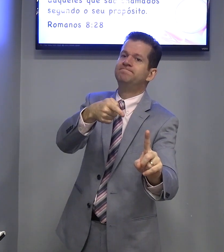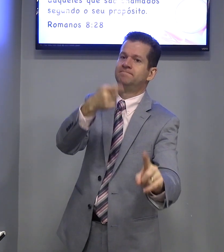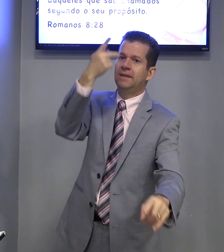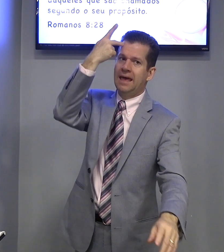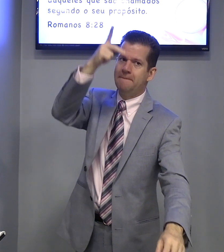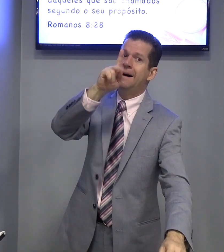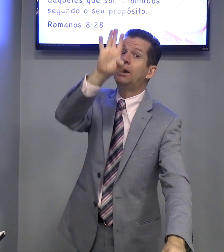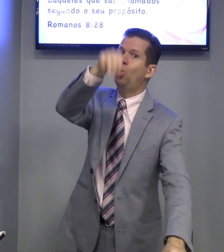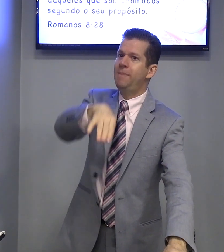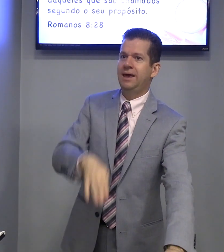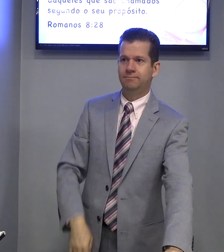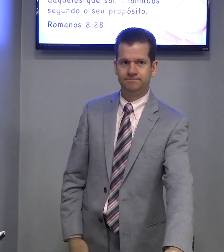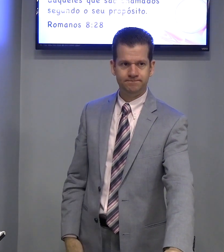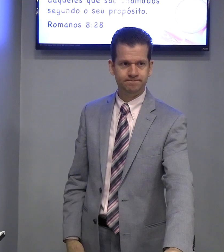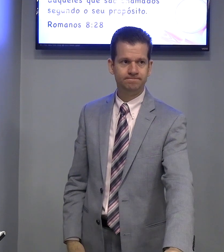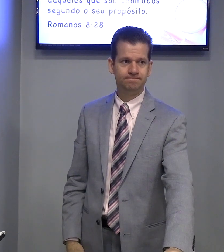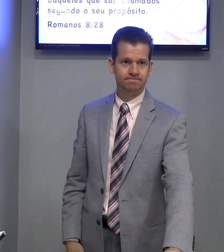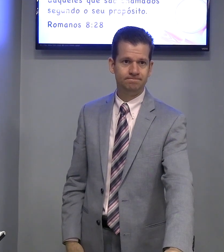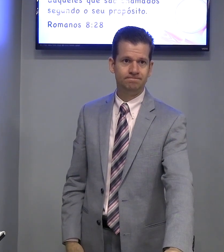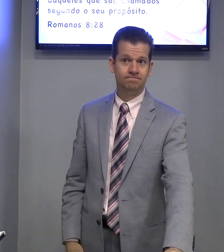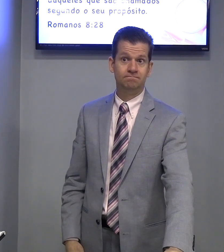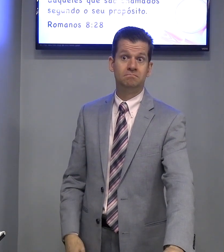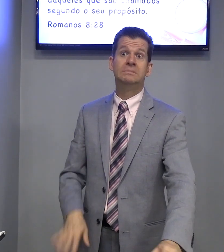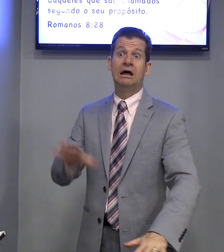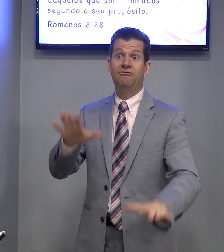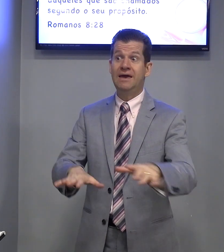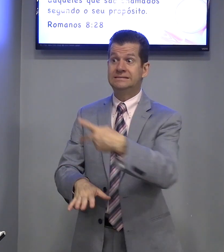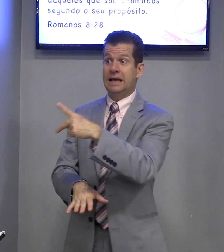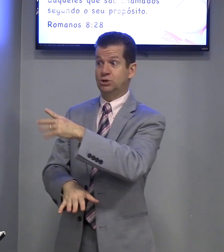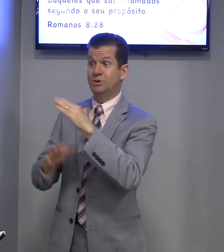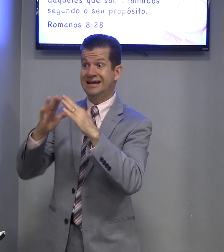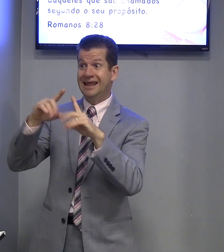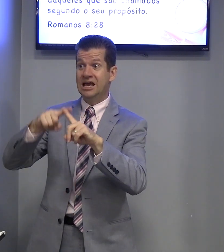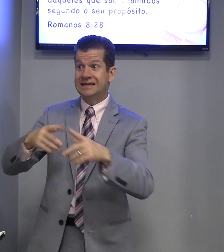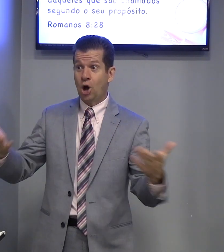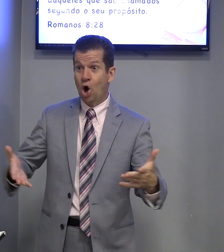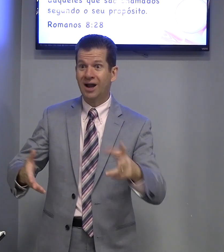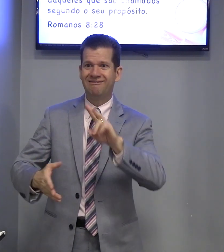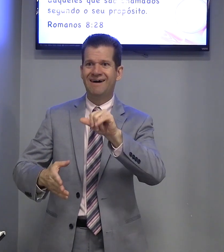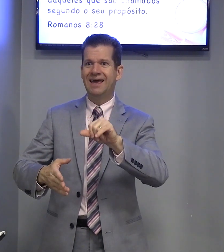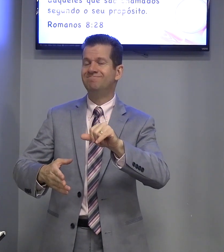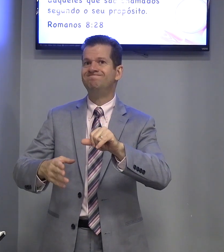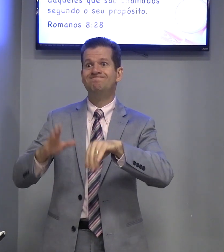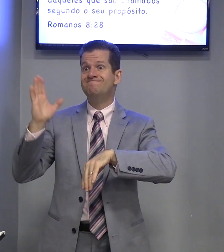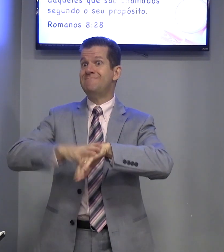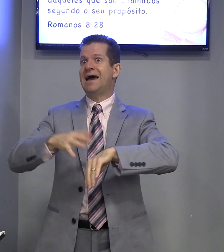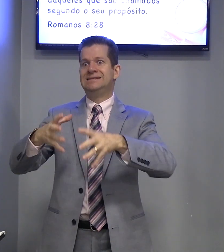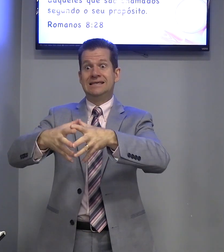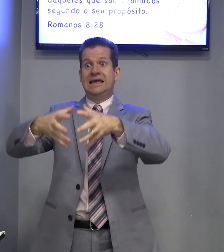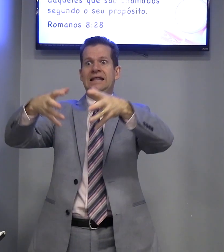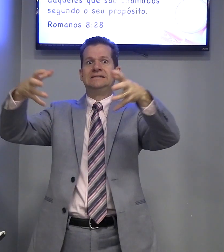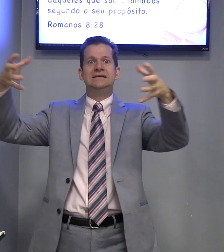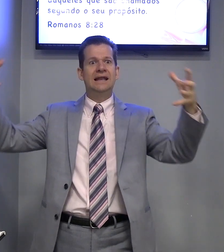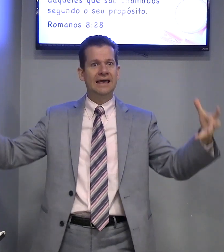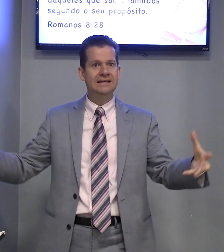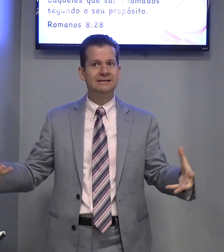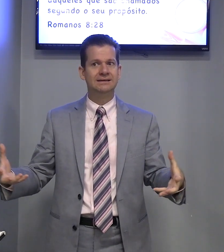é para o bem. Talvez, a sua igreja agora vai mais crescer ainda.